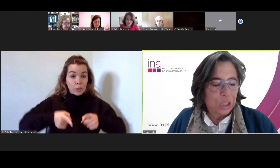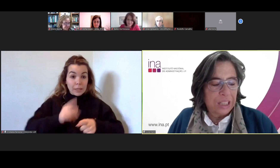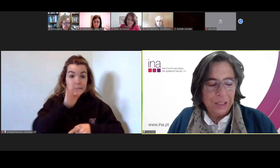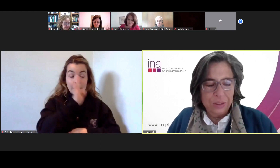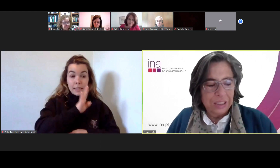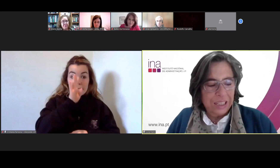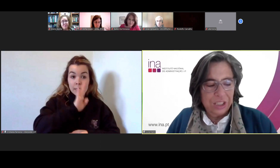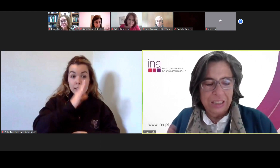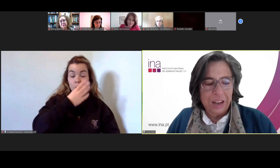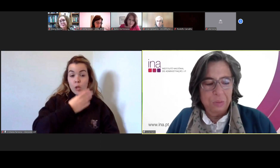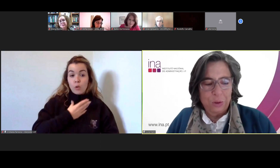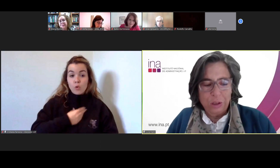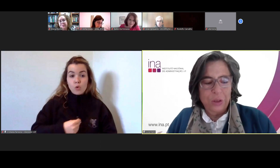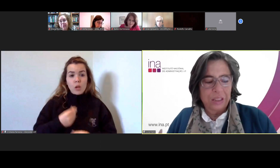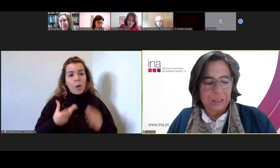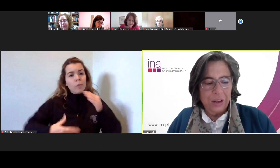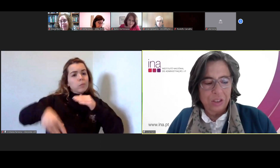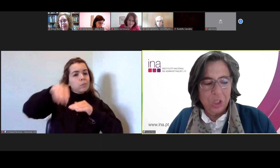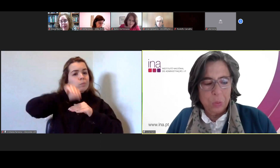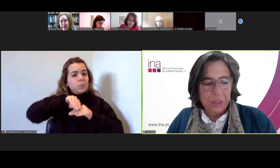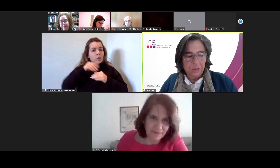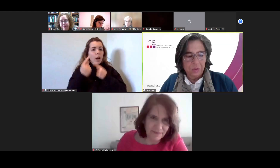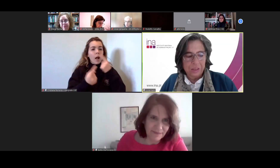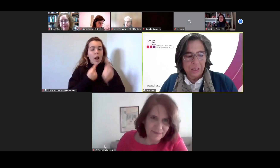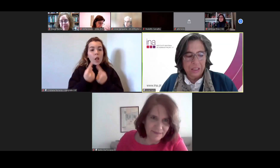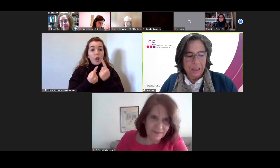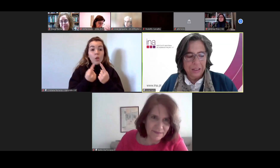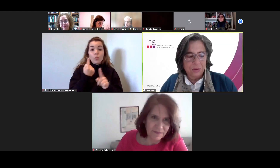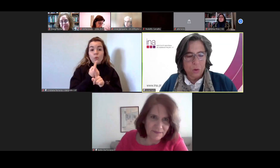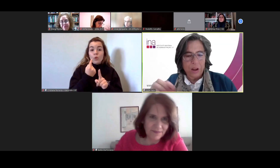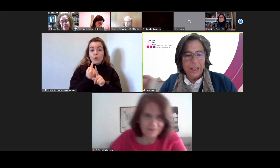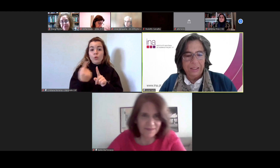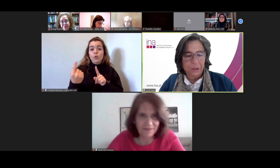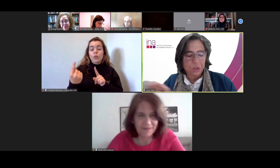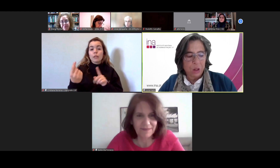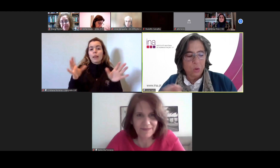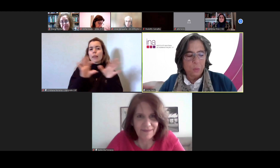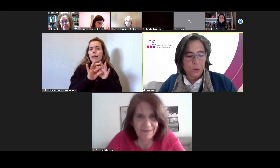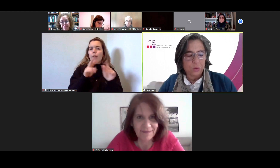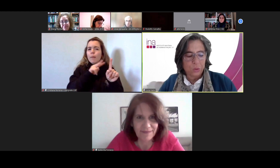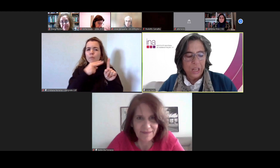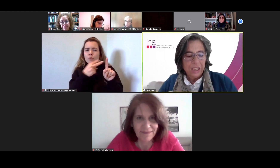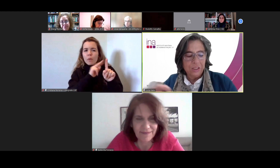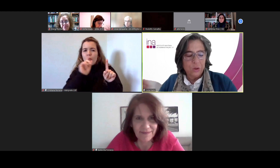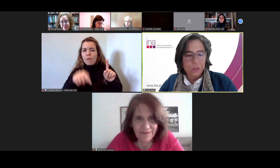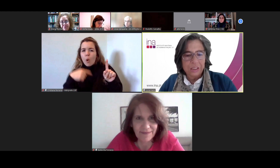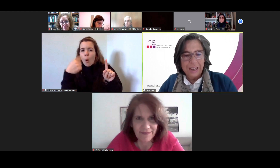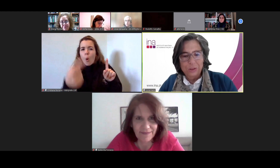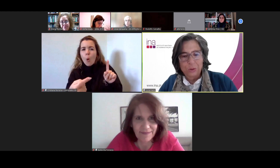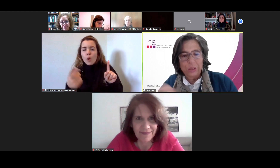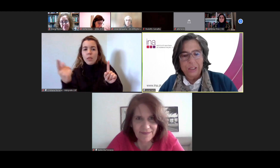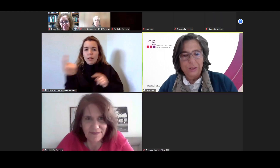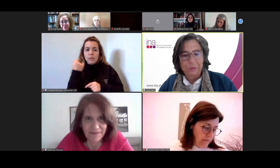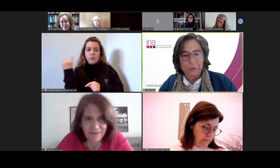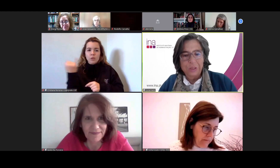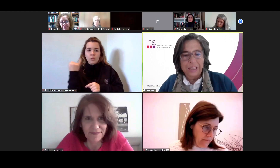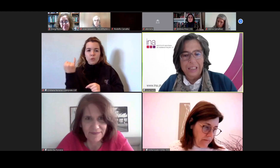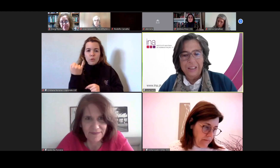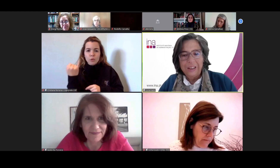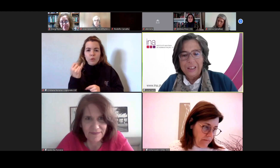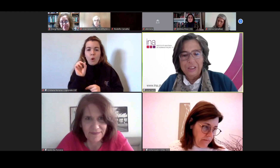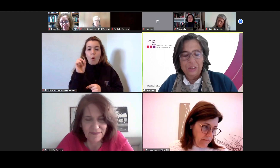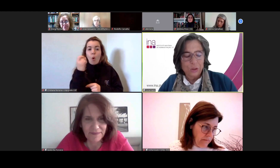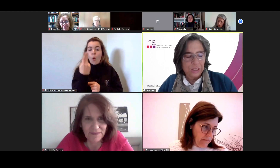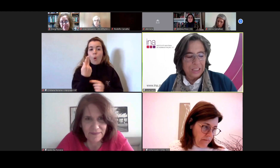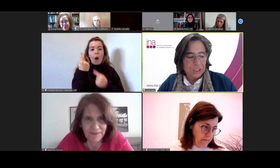gostariam de acrescentar alguma coisa em relação às respectivas entidades ou em termos de algum ponto de contato com aquilo que ouvimos